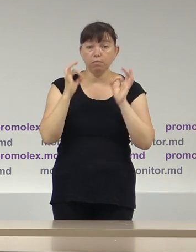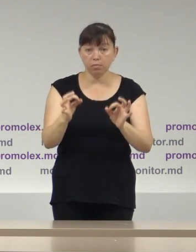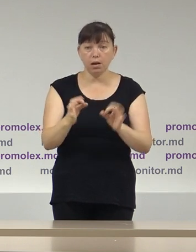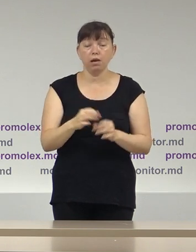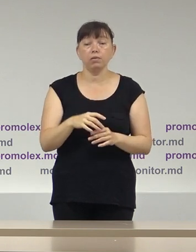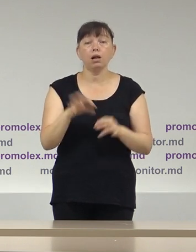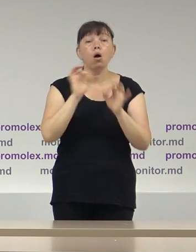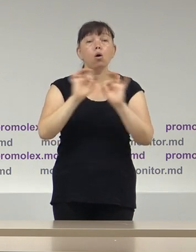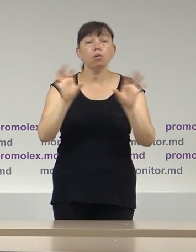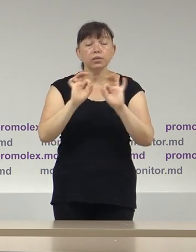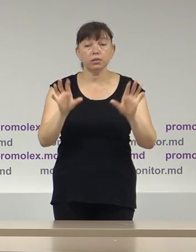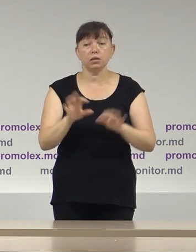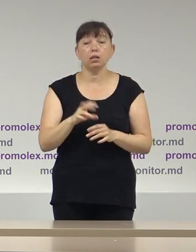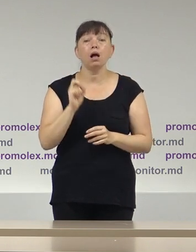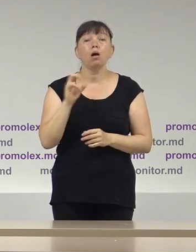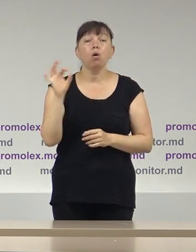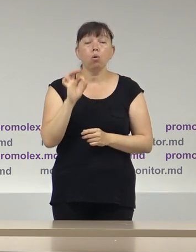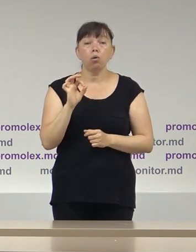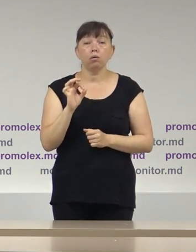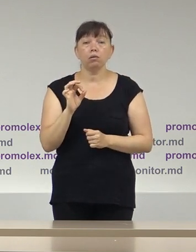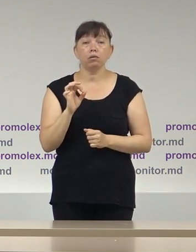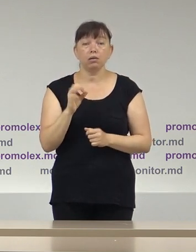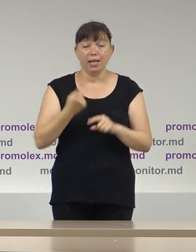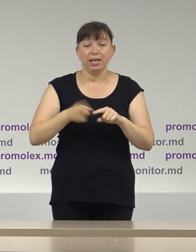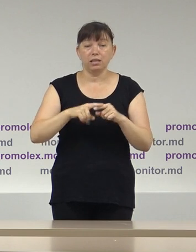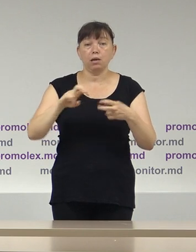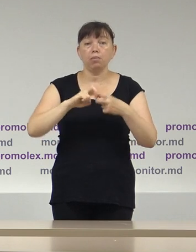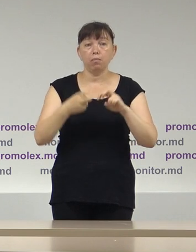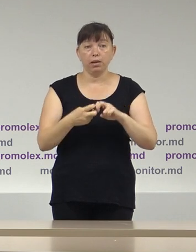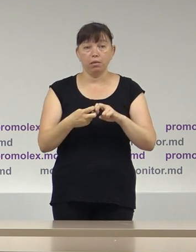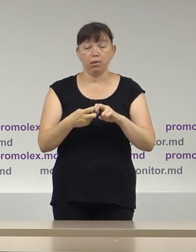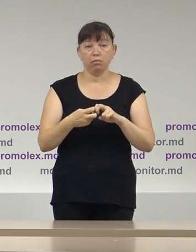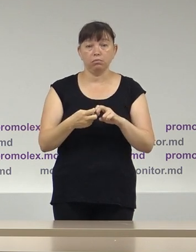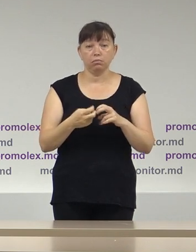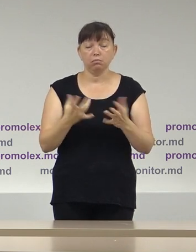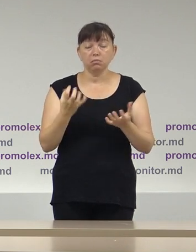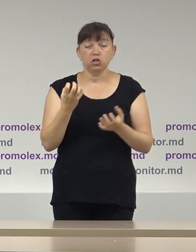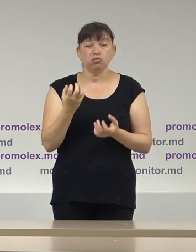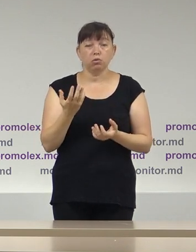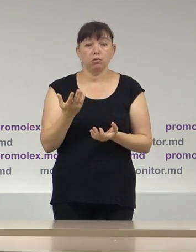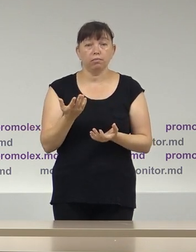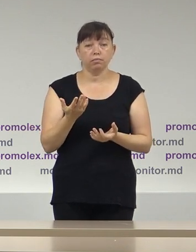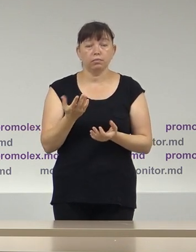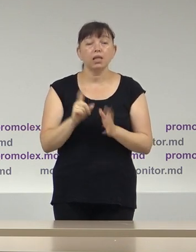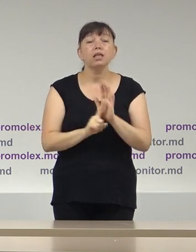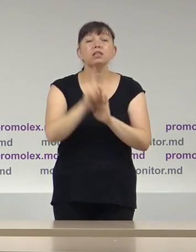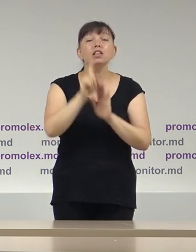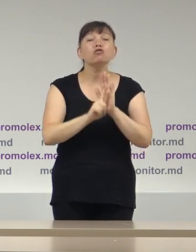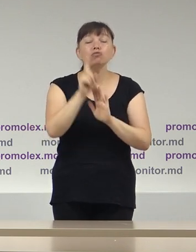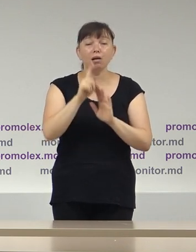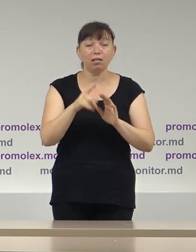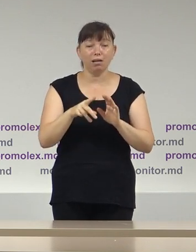comunicat despre această problemă încă la începuturile